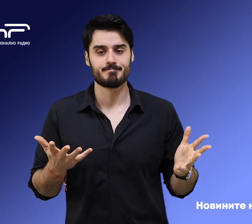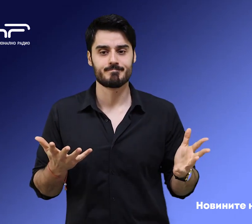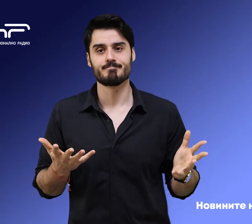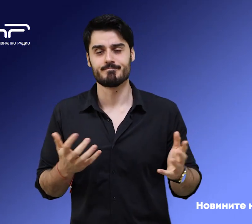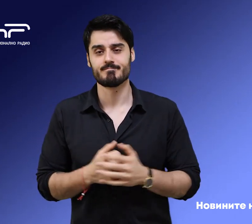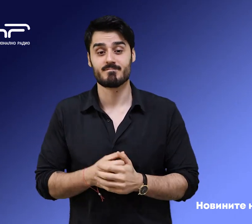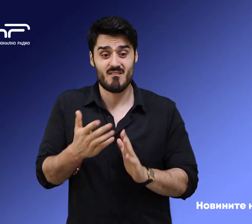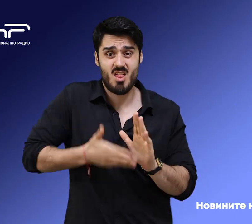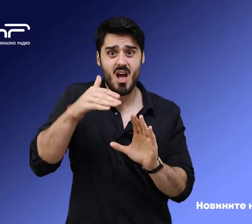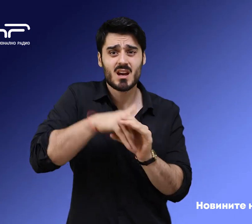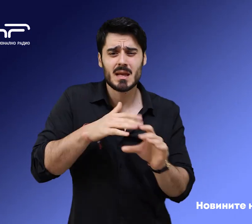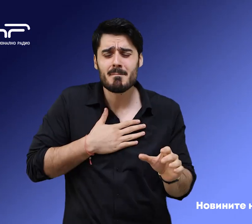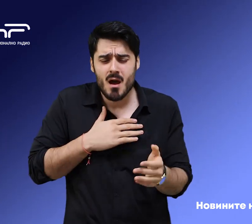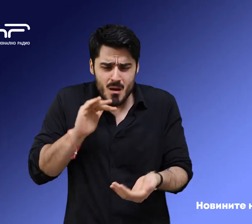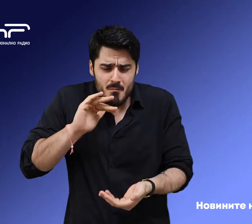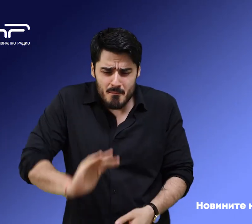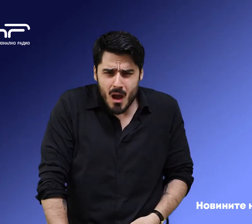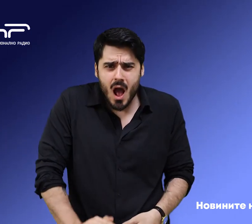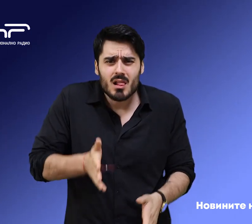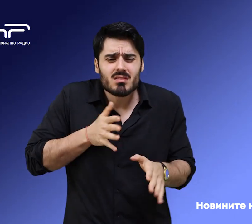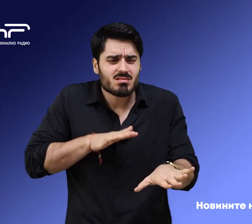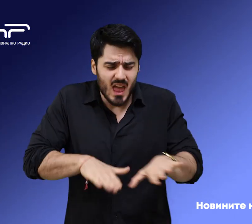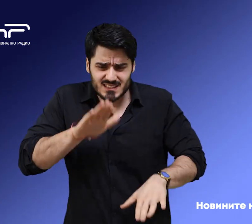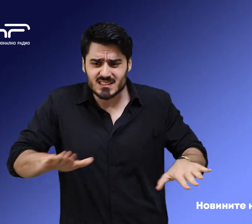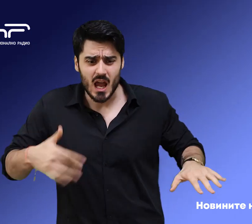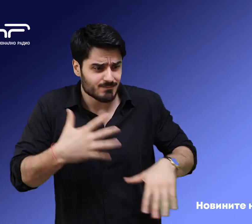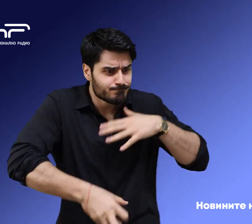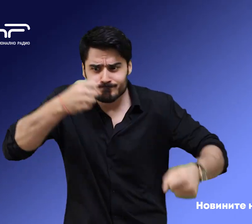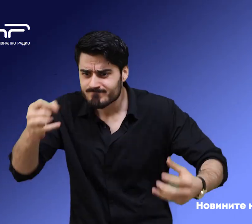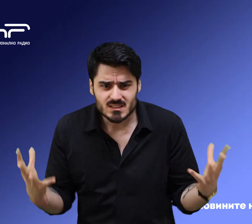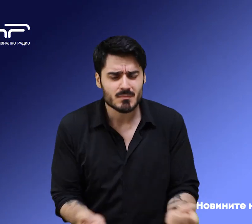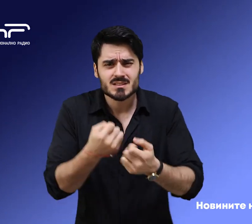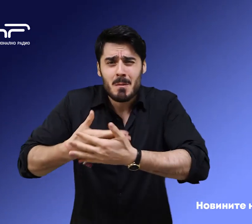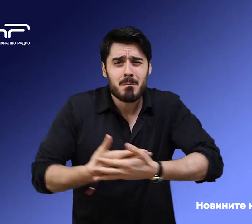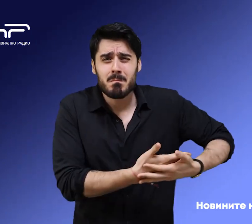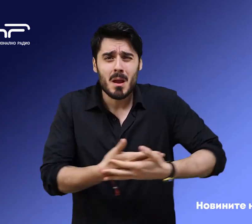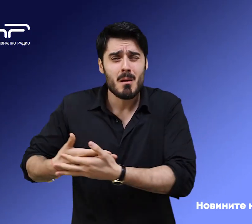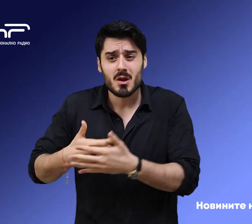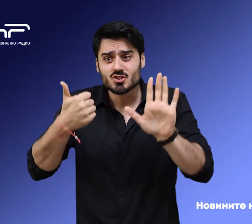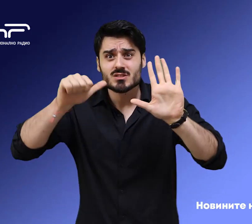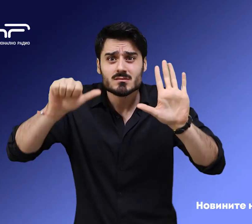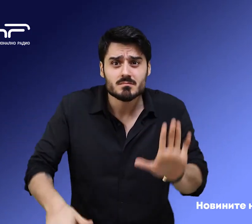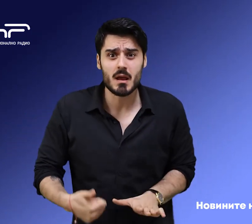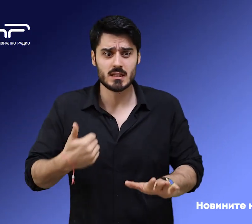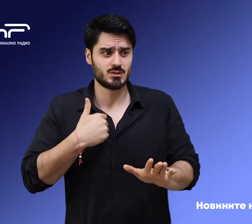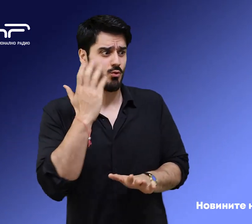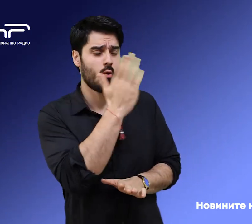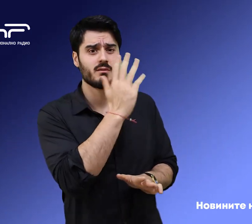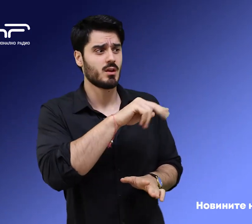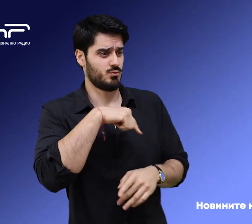Във влака имаше малки деца. Извадих колкото се може повече хора. Бебе на 6 месеца спасихме. Отидохи в предните вагони да